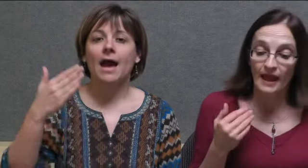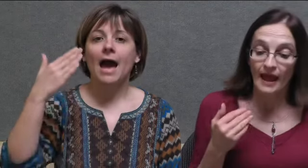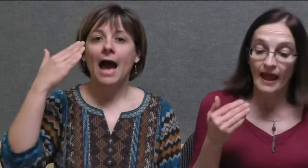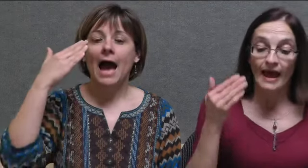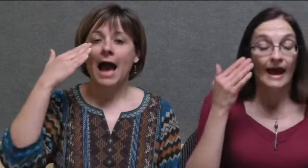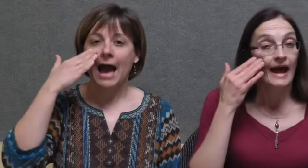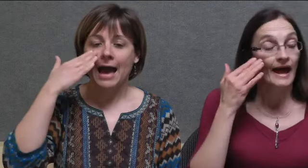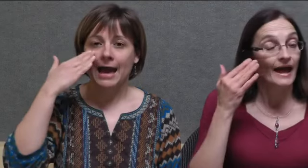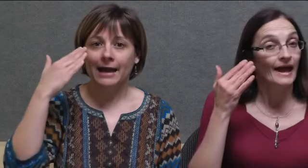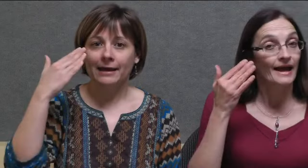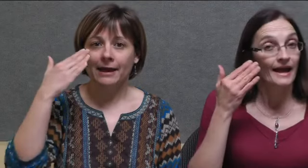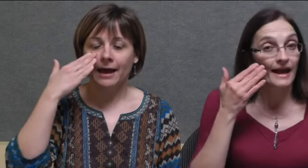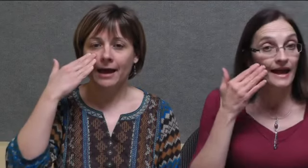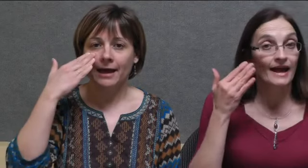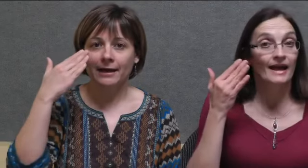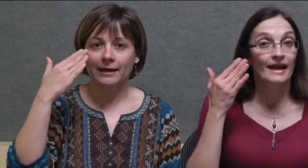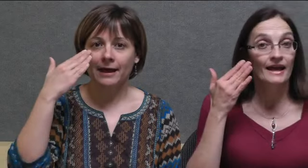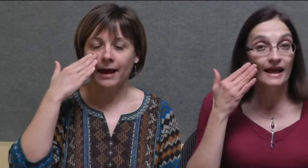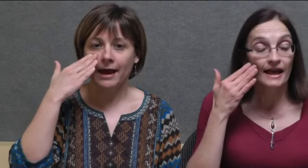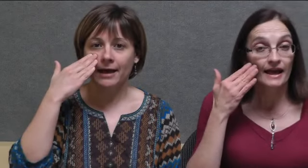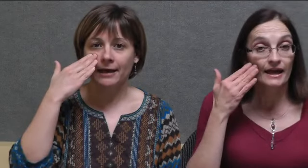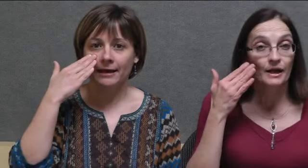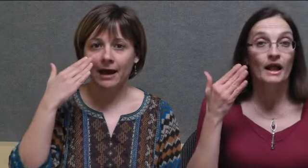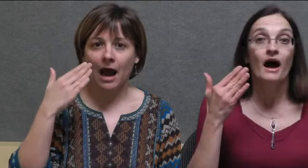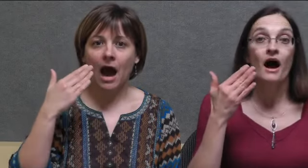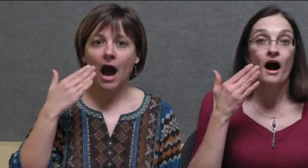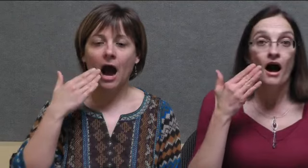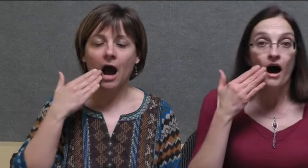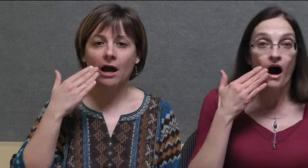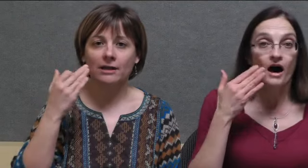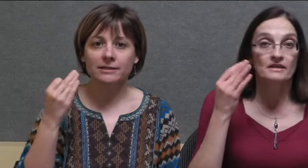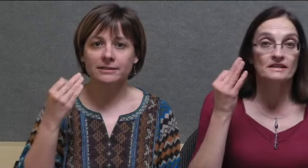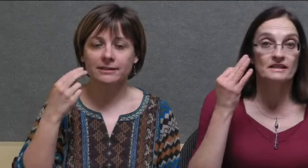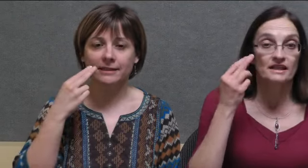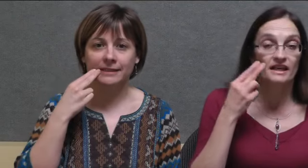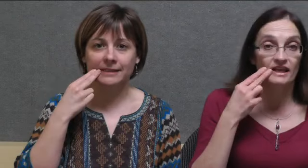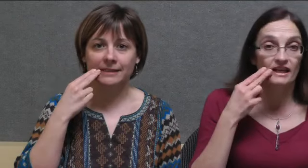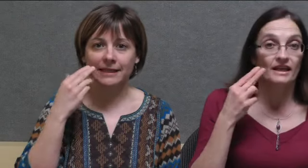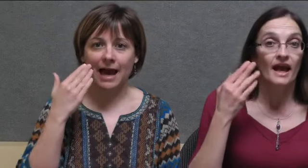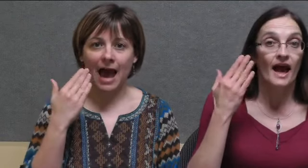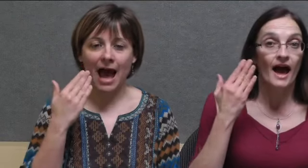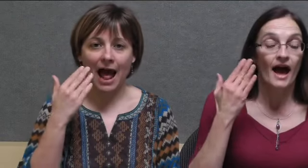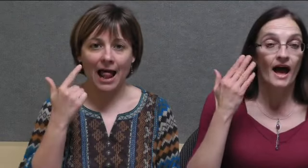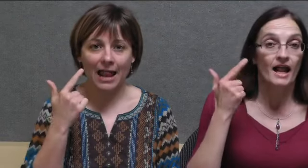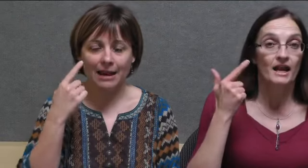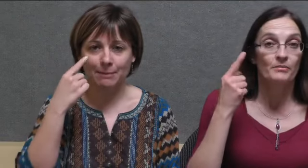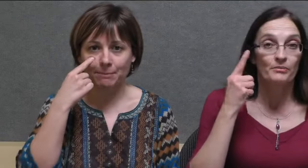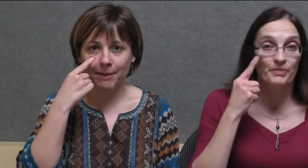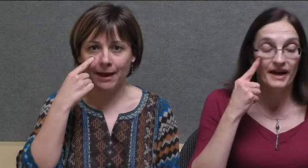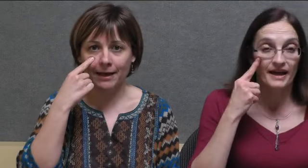En, en, en, en, en ski alpin.